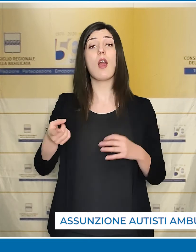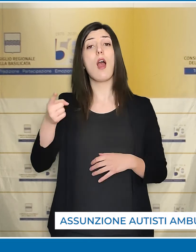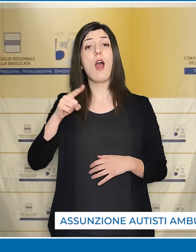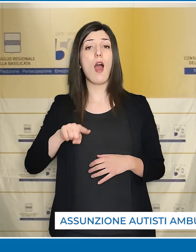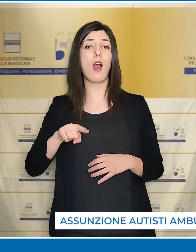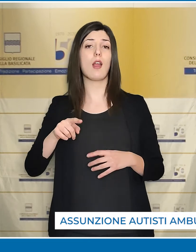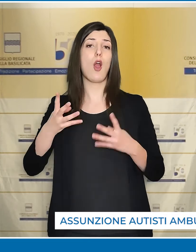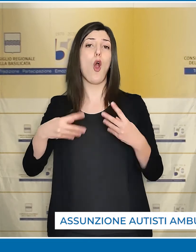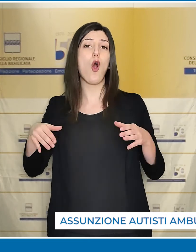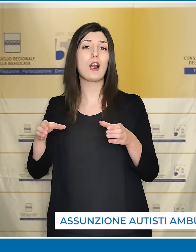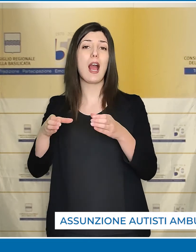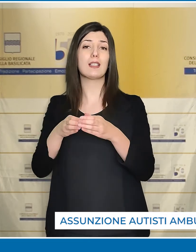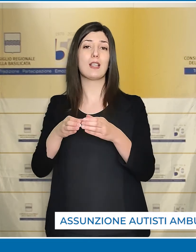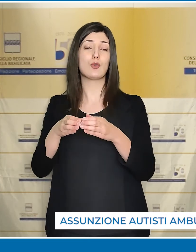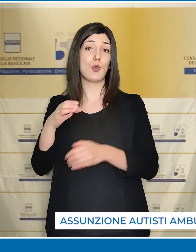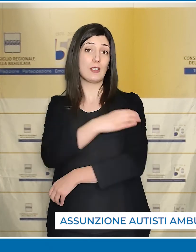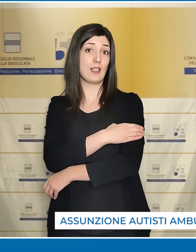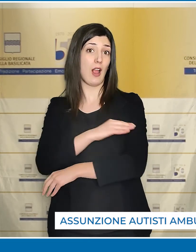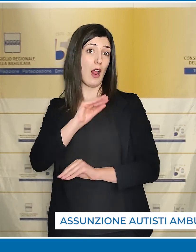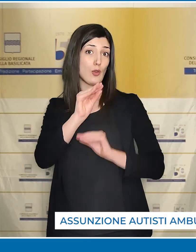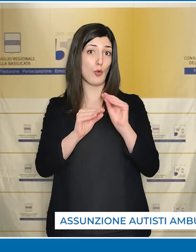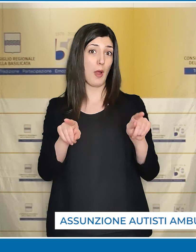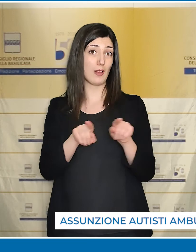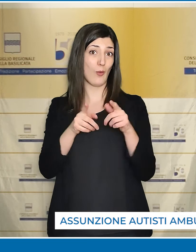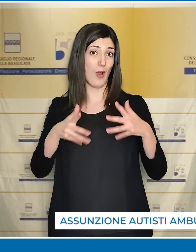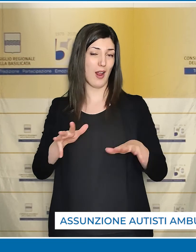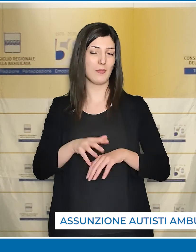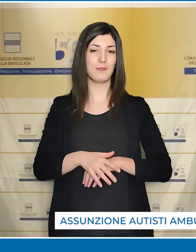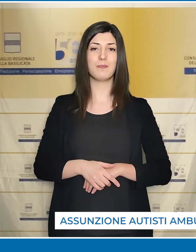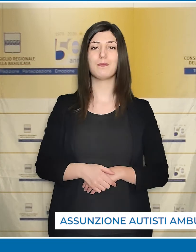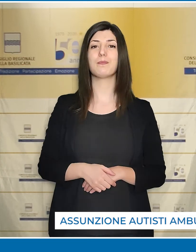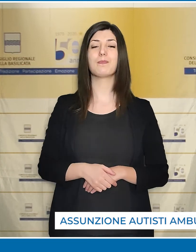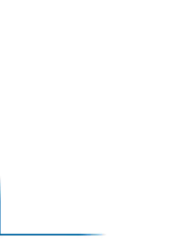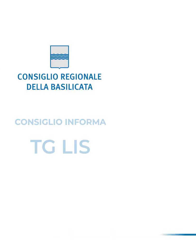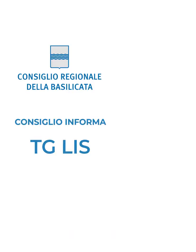richiesto anche dalle organizzazioni sindacali.